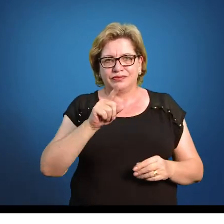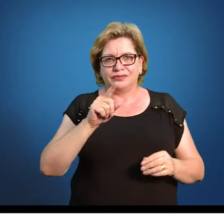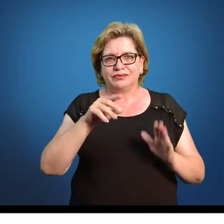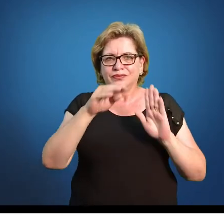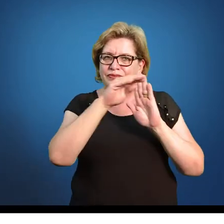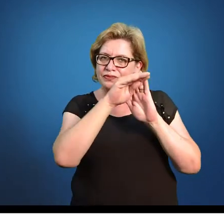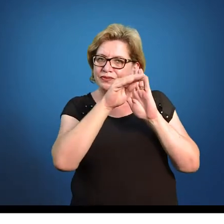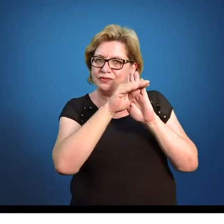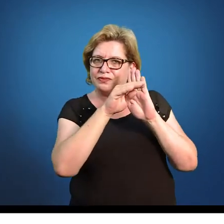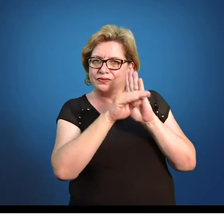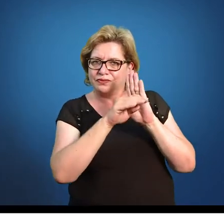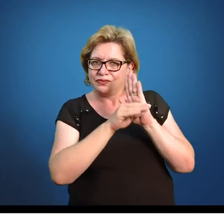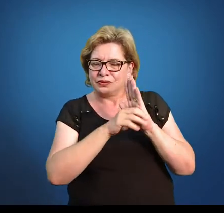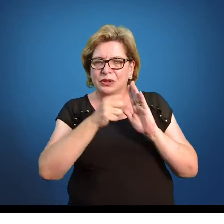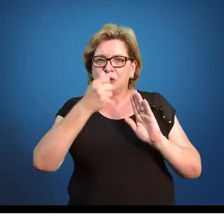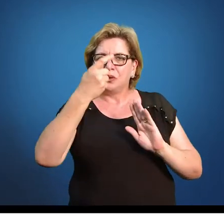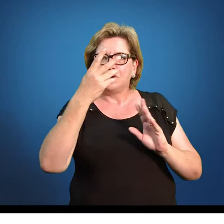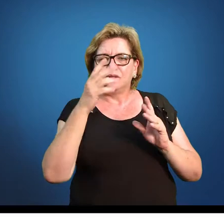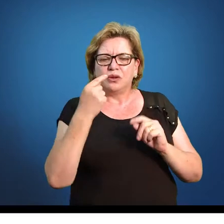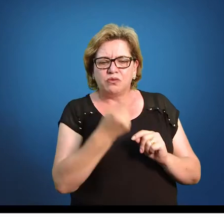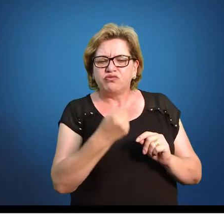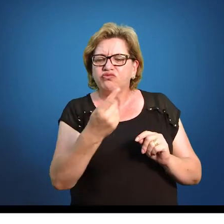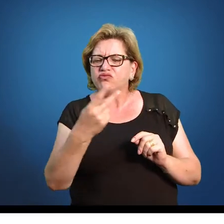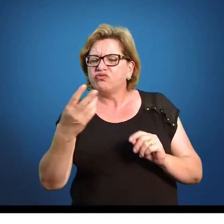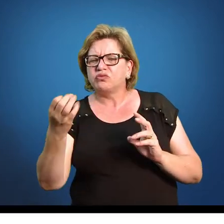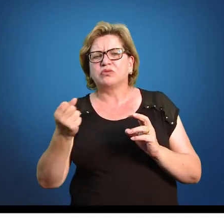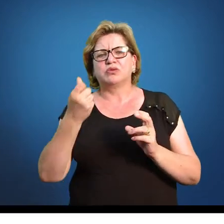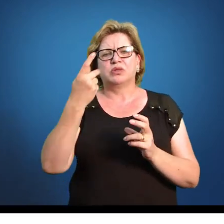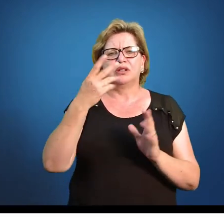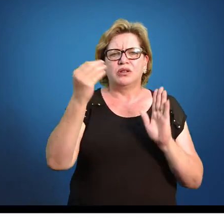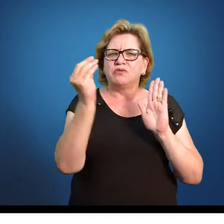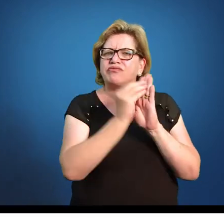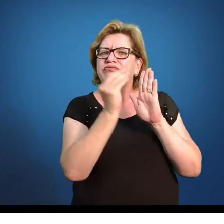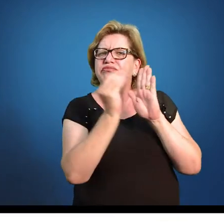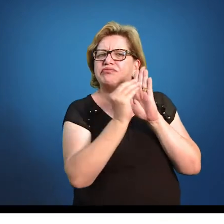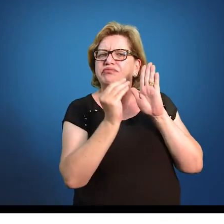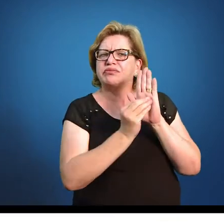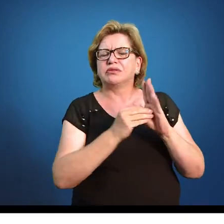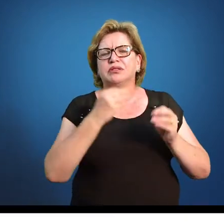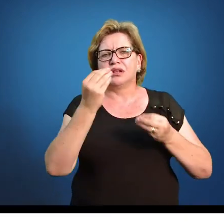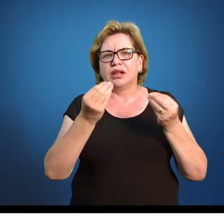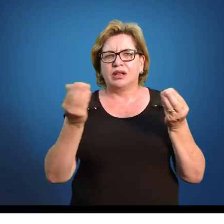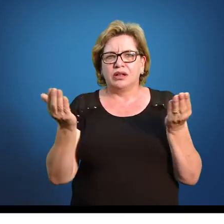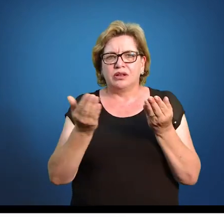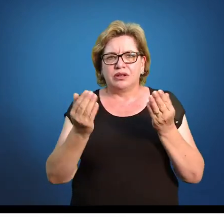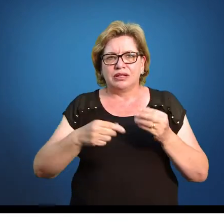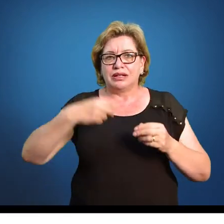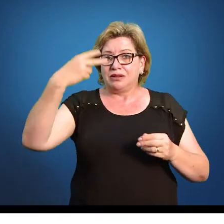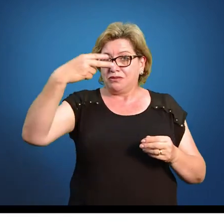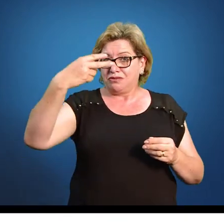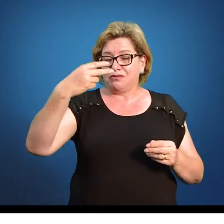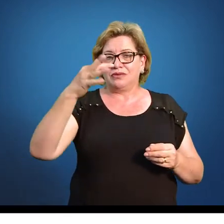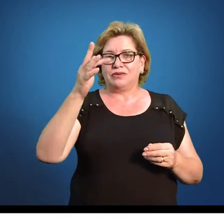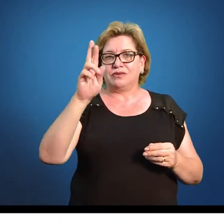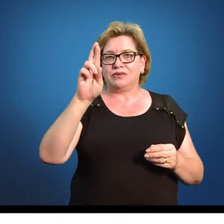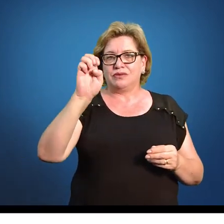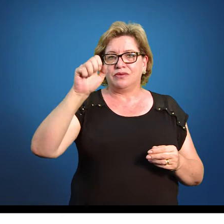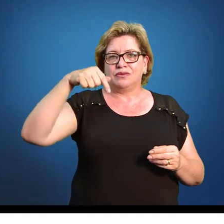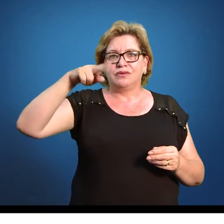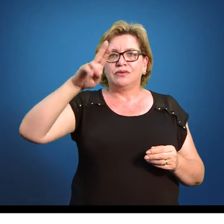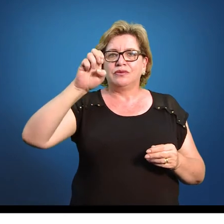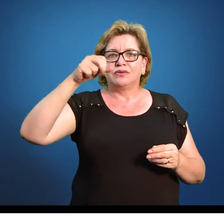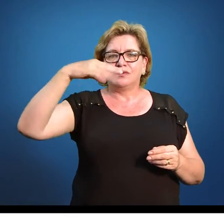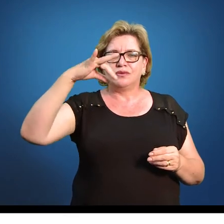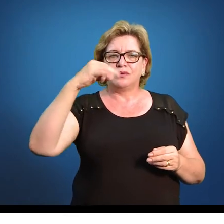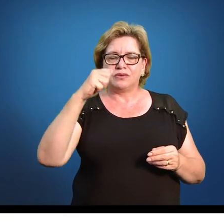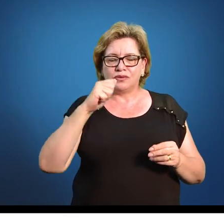nosso rol. Um sistema de contagem. A gente contou os elementos e colocou aqui. Agora nós vamos trabalhar com uma segunda frequência. Ela